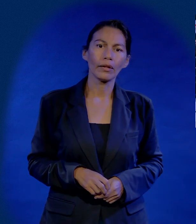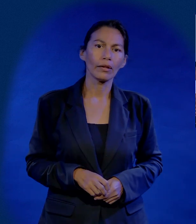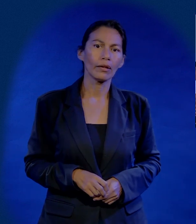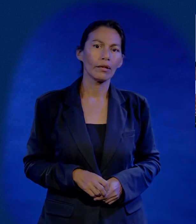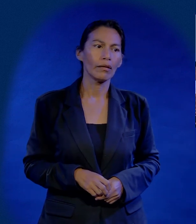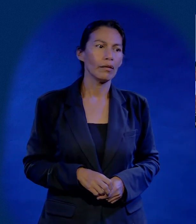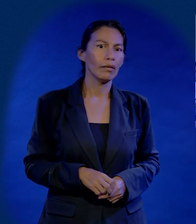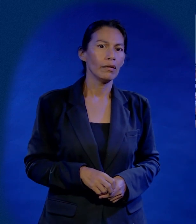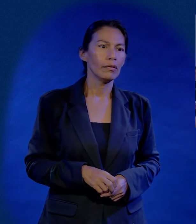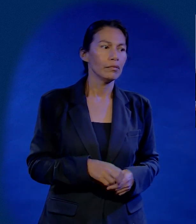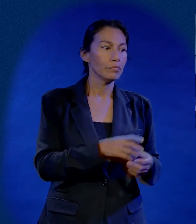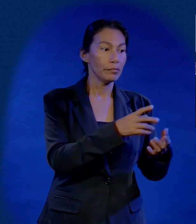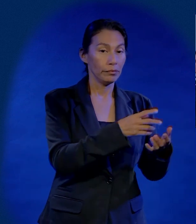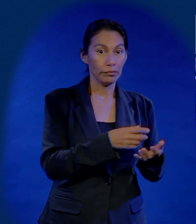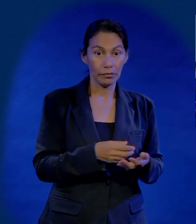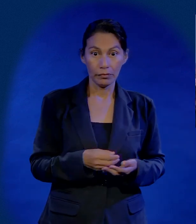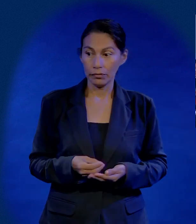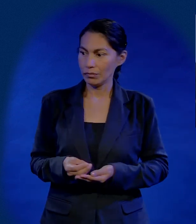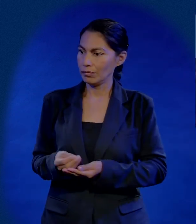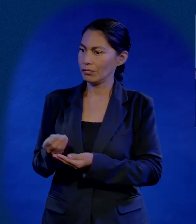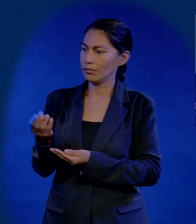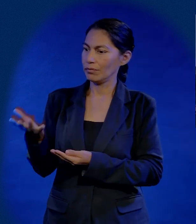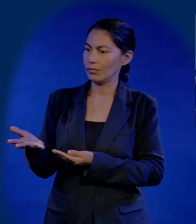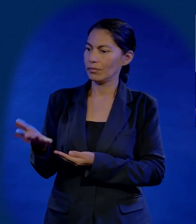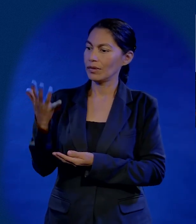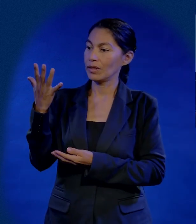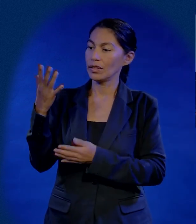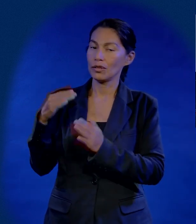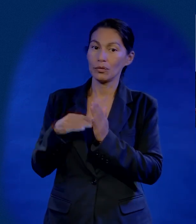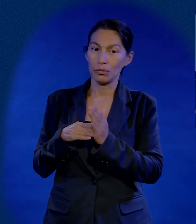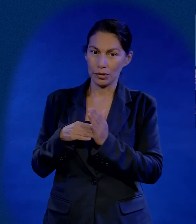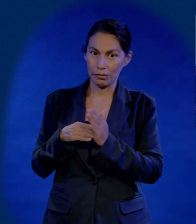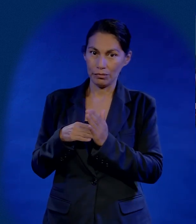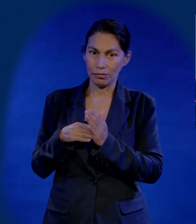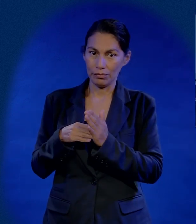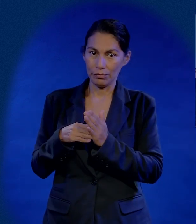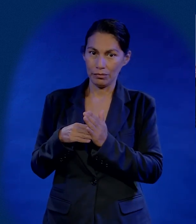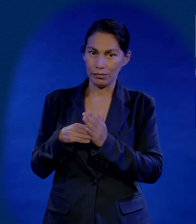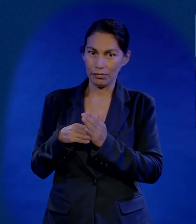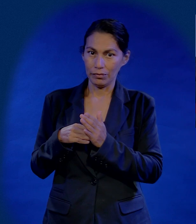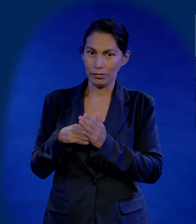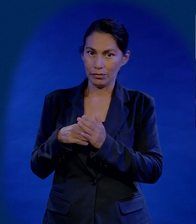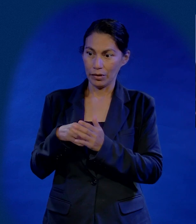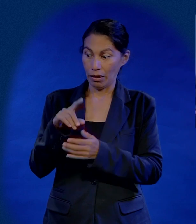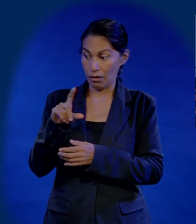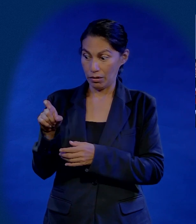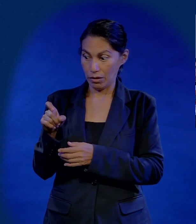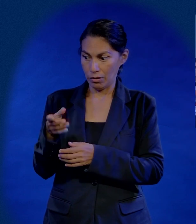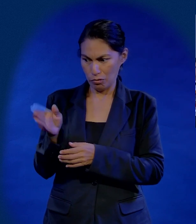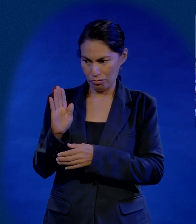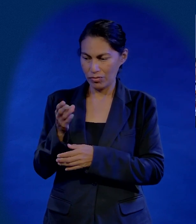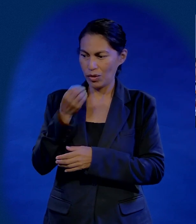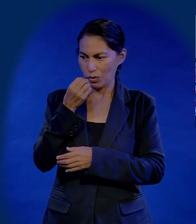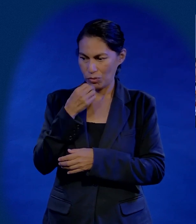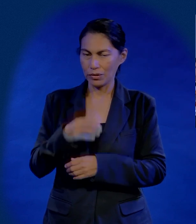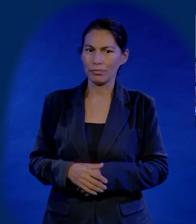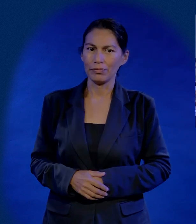Ahorita te lo traigo. Salió. Me dio cinco mil. Con los cien, vete a comer,